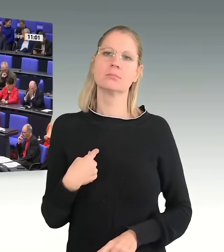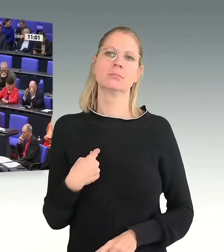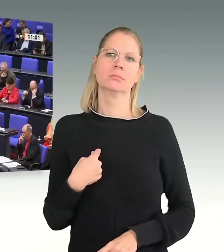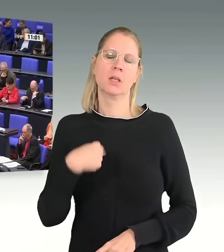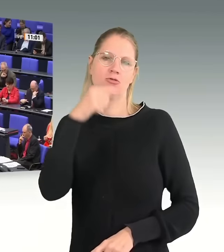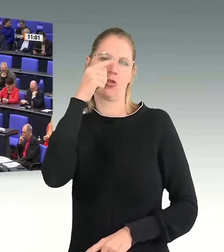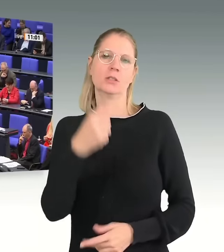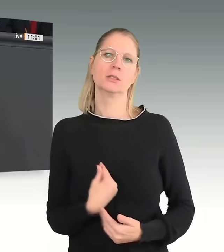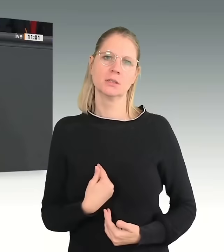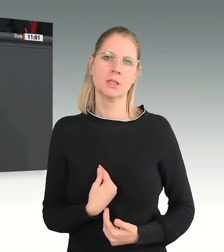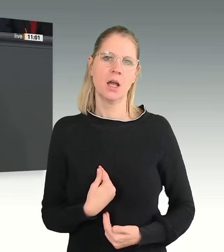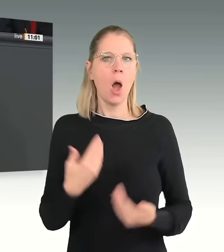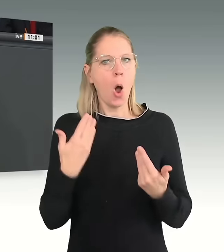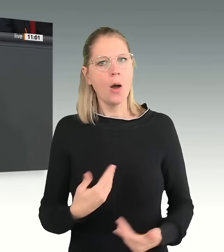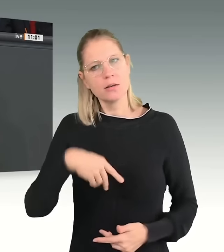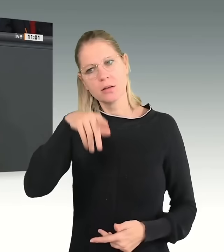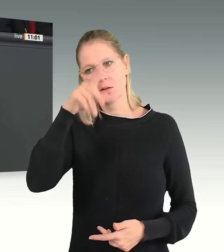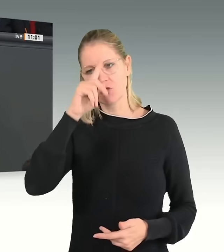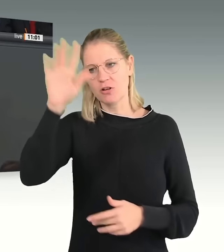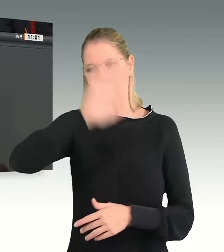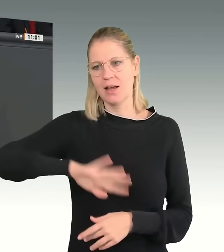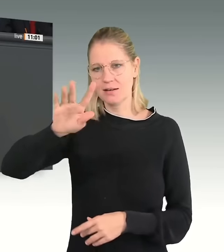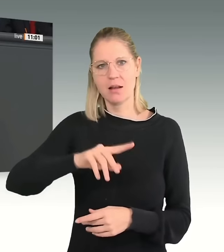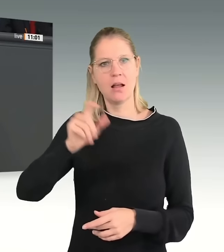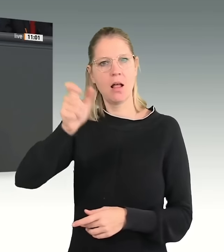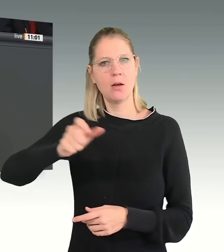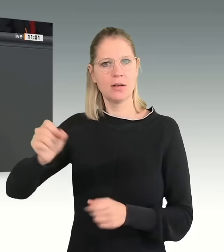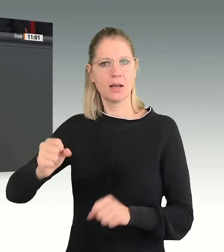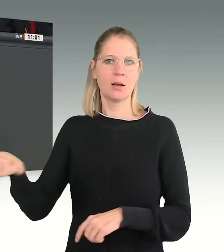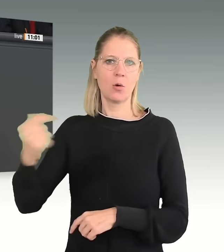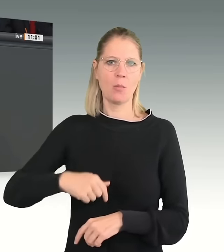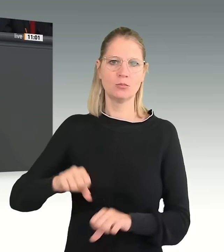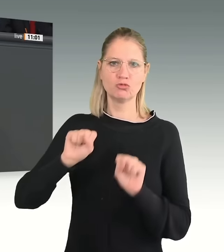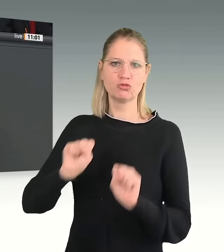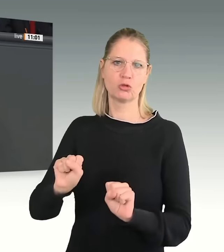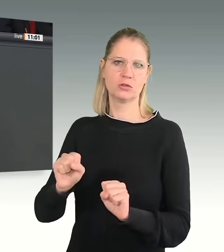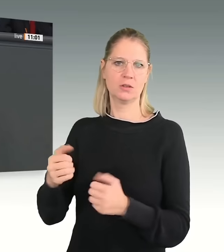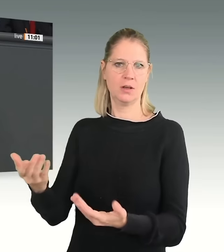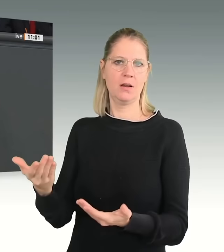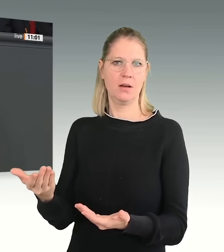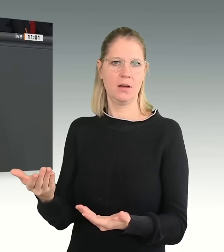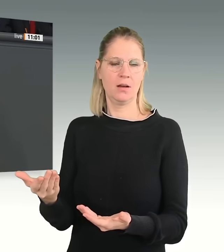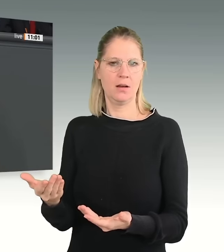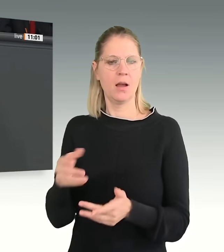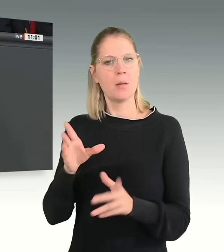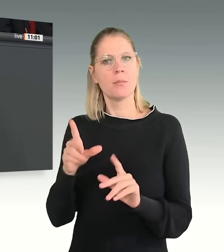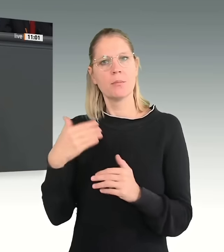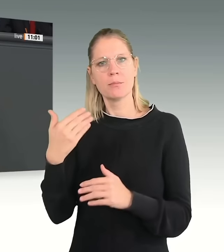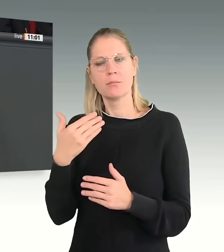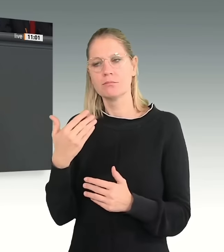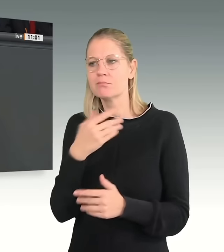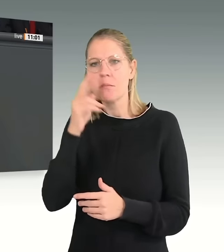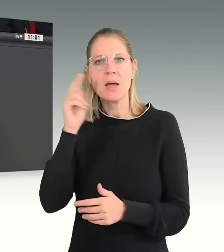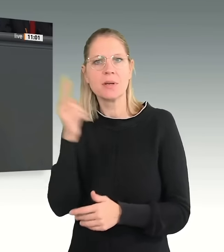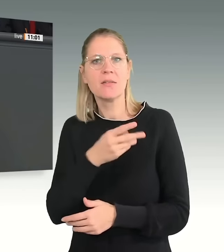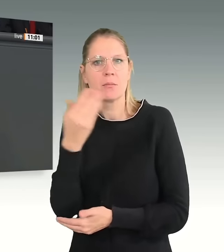Heute ist Deutschland ein Land, in dem Menschen Schutz finden, in dem sie Perspektiven bekommen. Ich bin darauf stolz, dass sie diese Perspektiven bekommen. Und ich finde, wir müssen